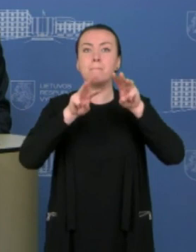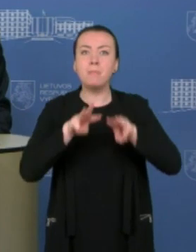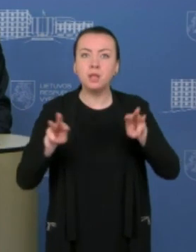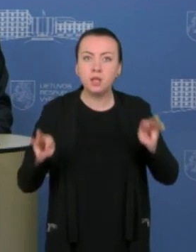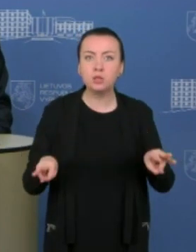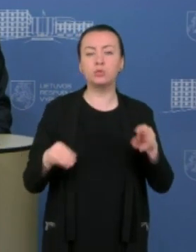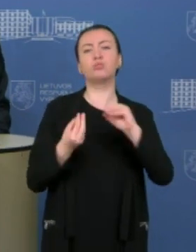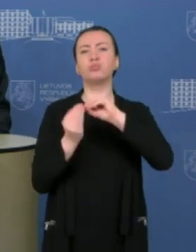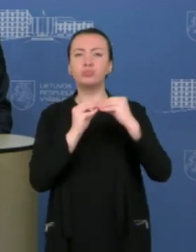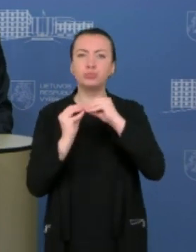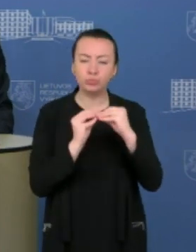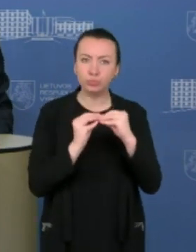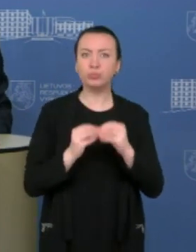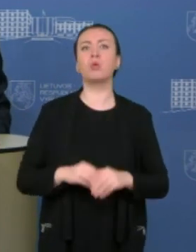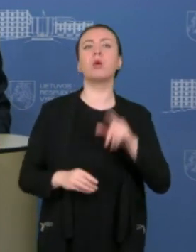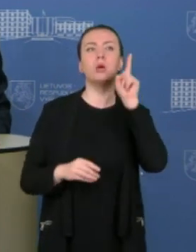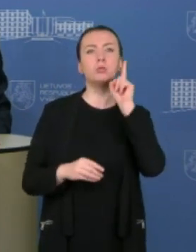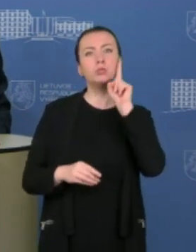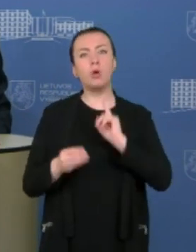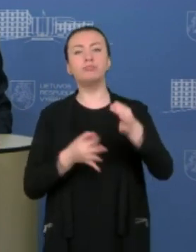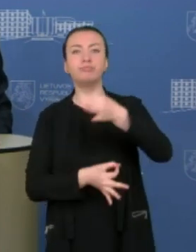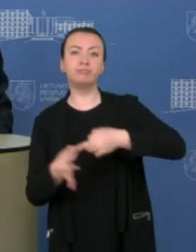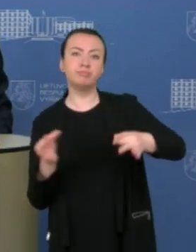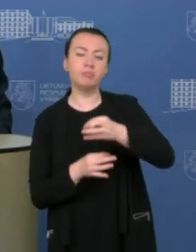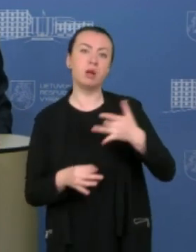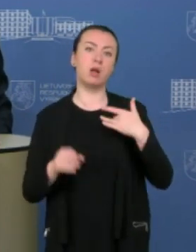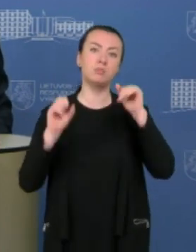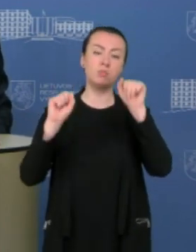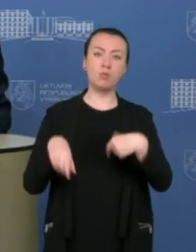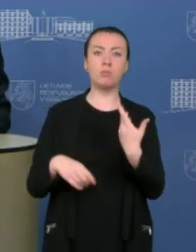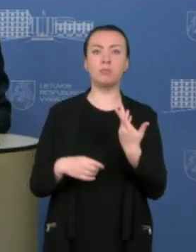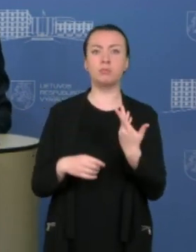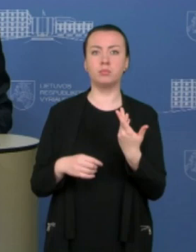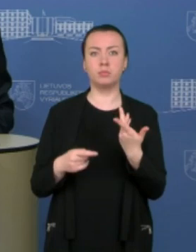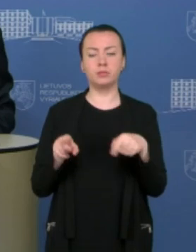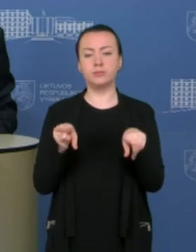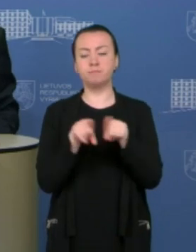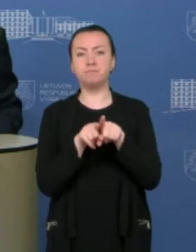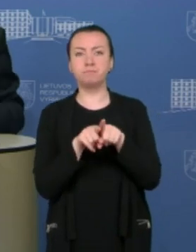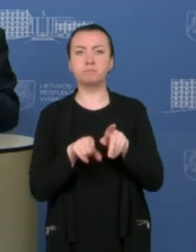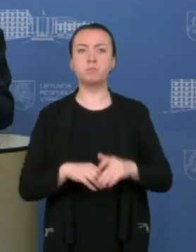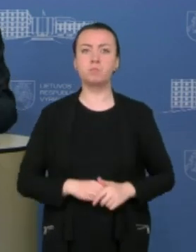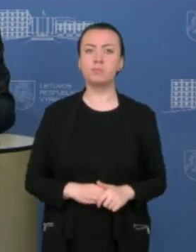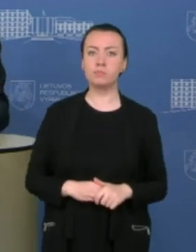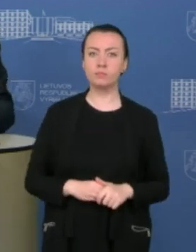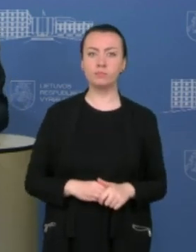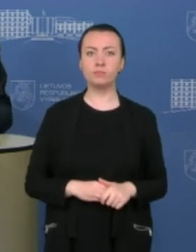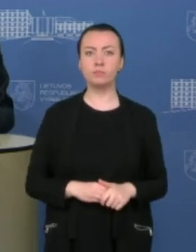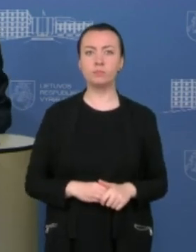irgi apsitarimas. Mes mėginama diskutuoti, gal tai būtų galima daryti, kie galima